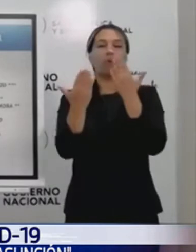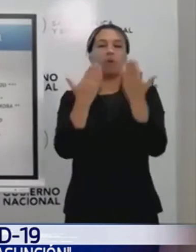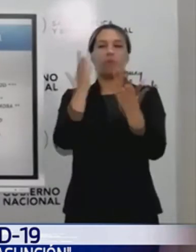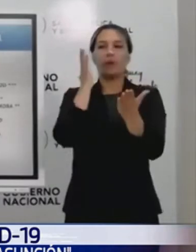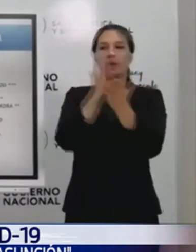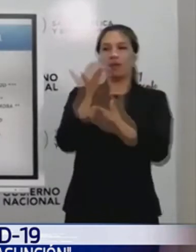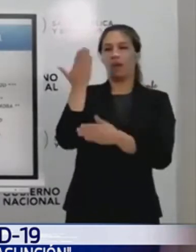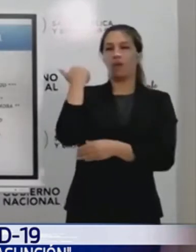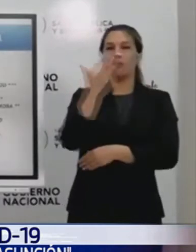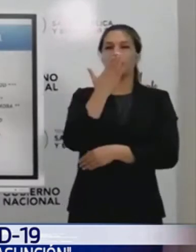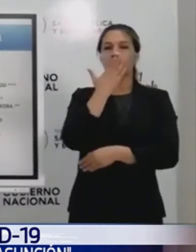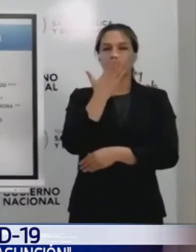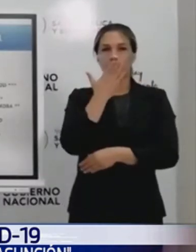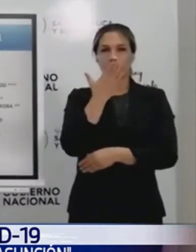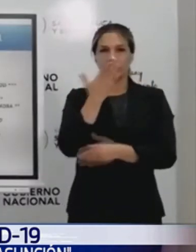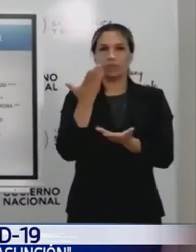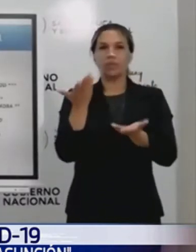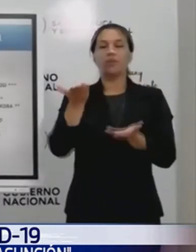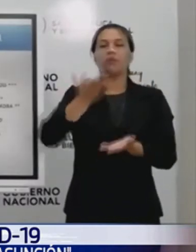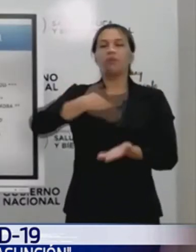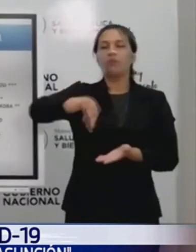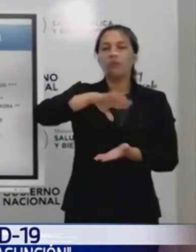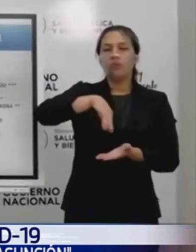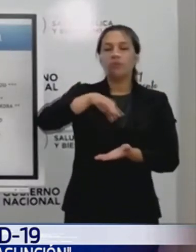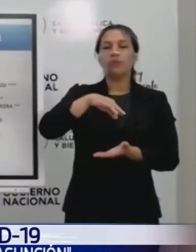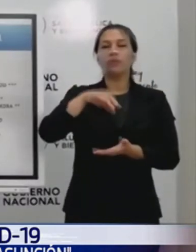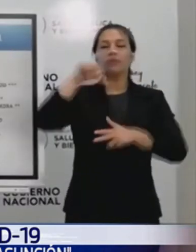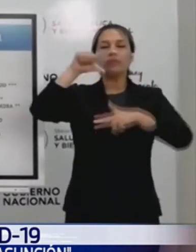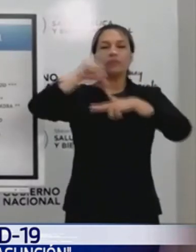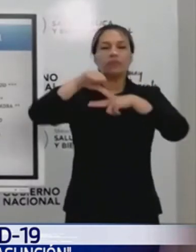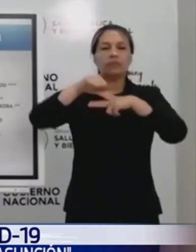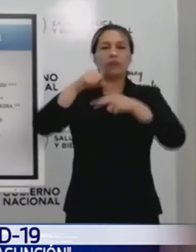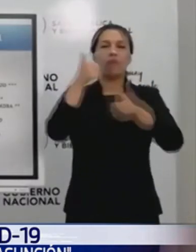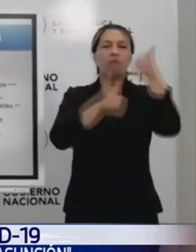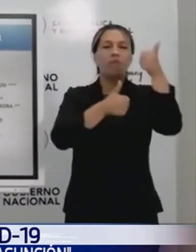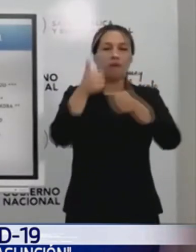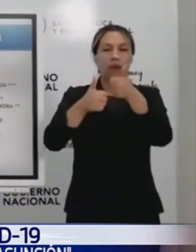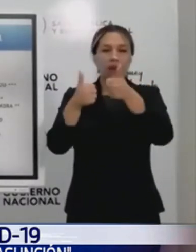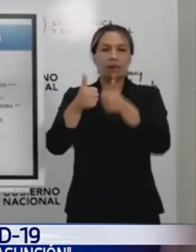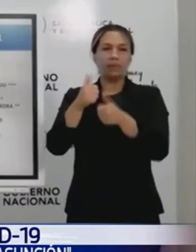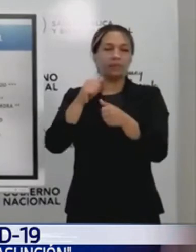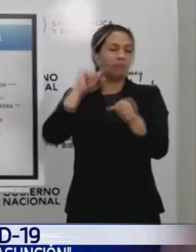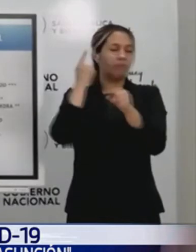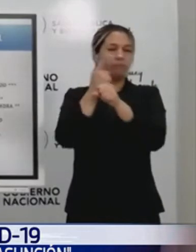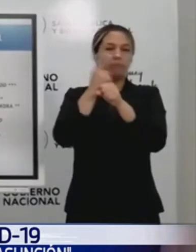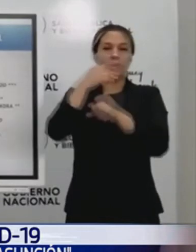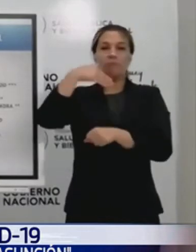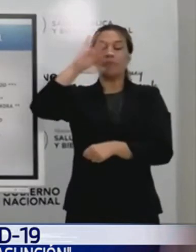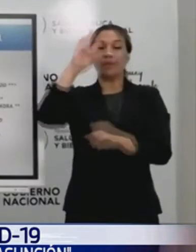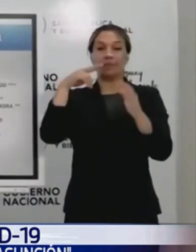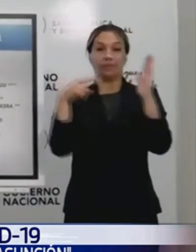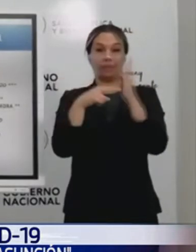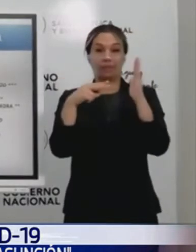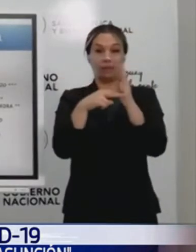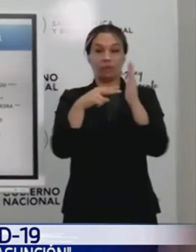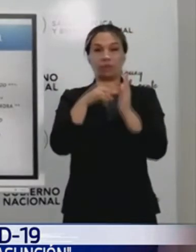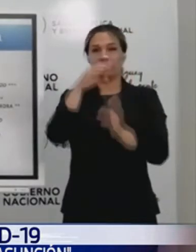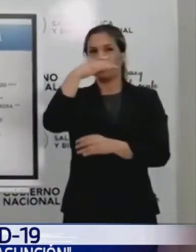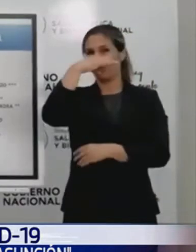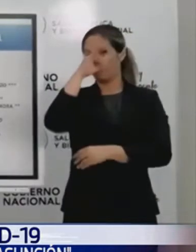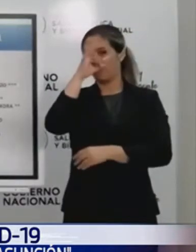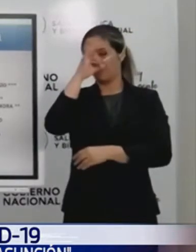¿Dónde? En Central se concentra la epidemia. ¿En municipios? Principalmente en San Lorenzo y en Luque.